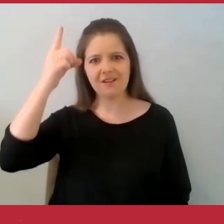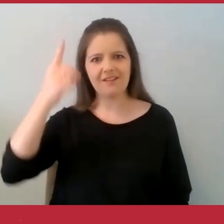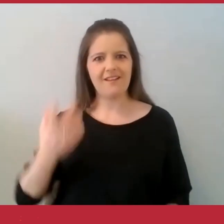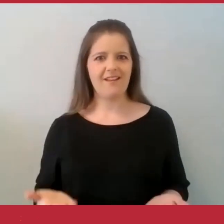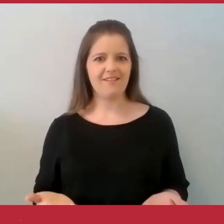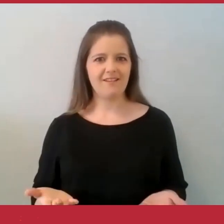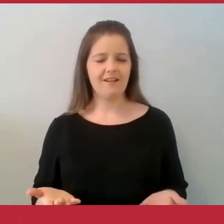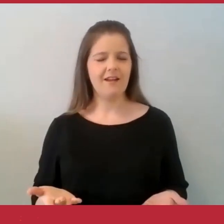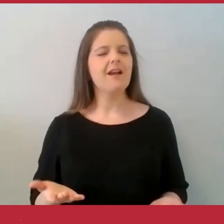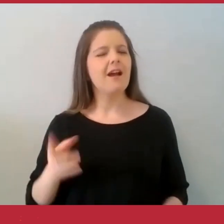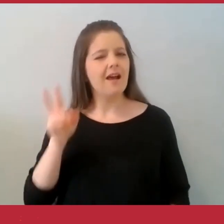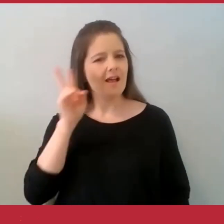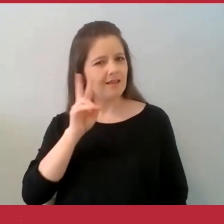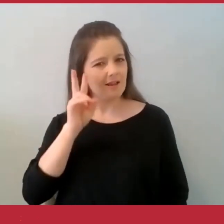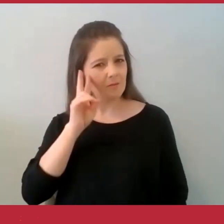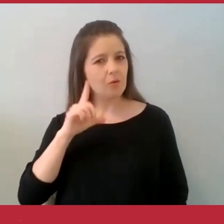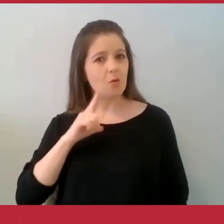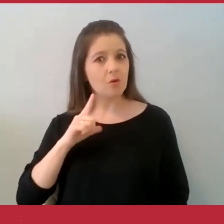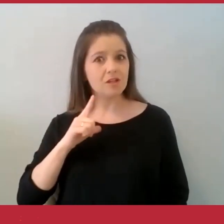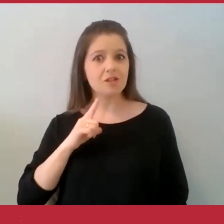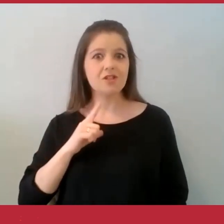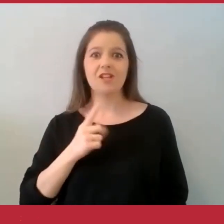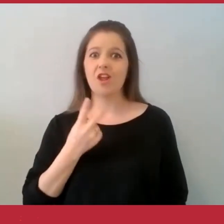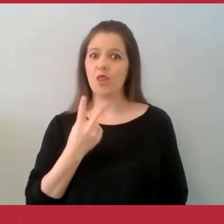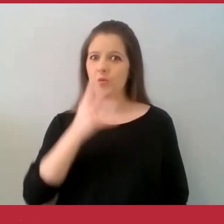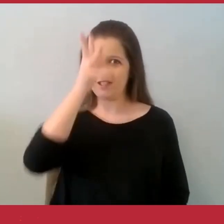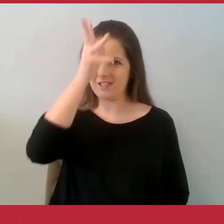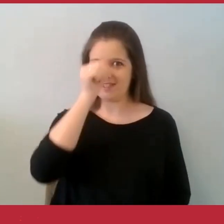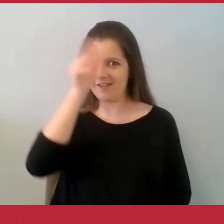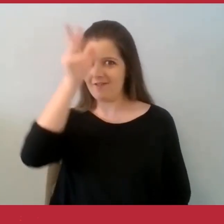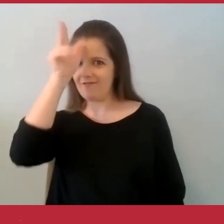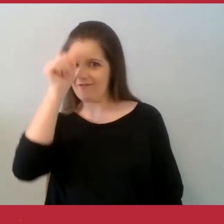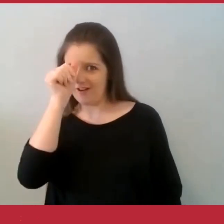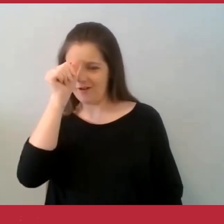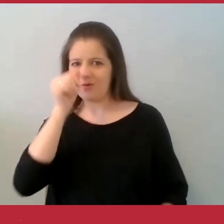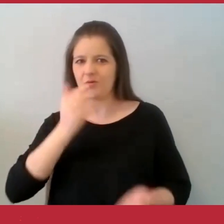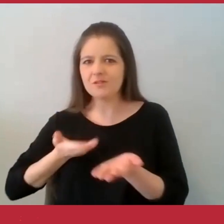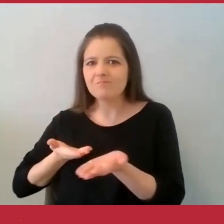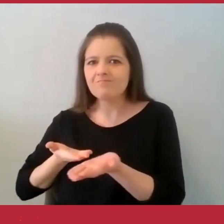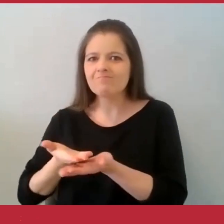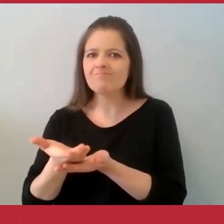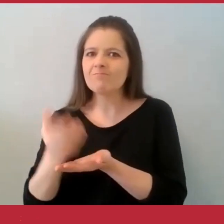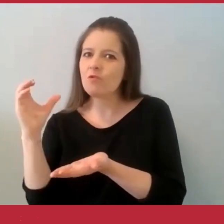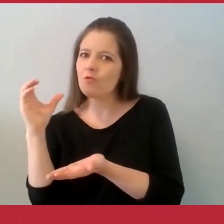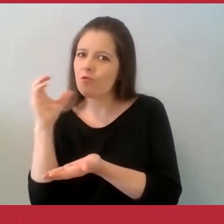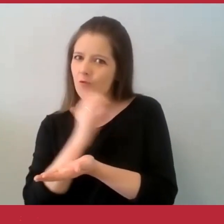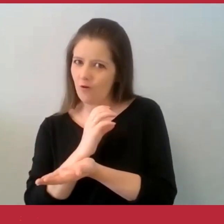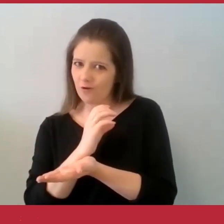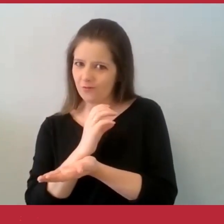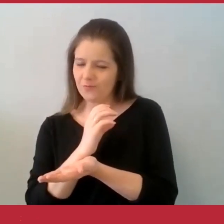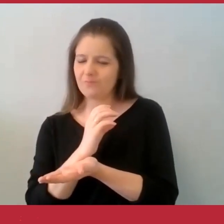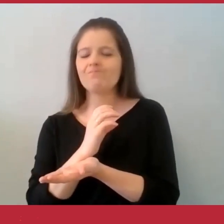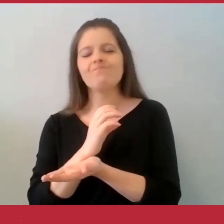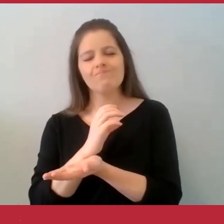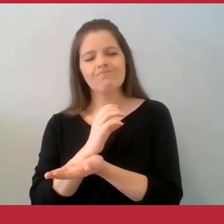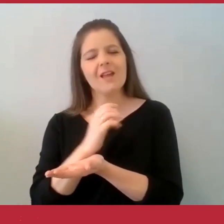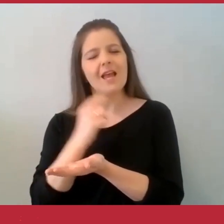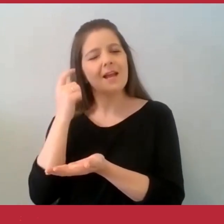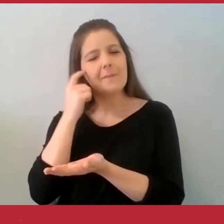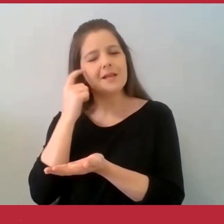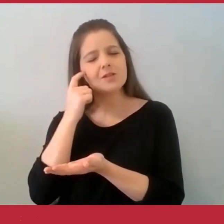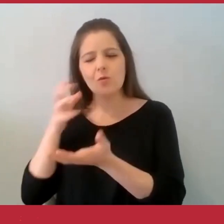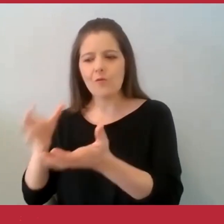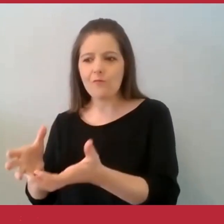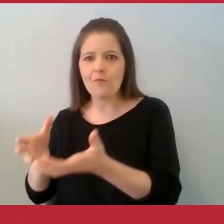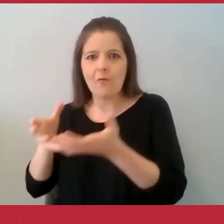colocado no forno dois frangos enormes e decidiu levar um deles para o barbeiro, seu vizinho.